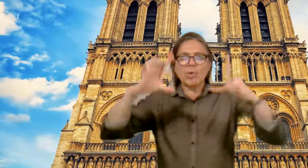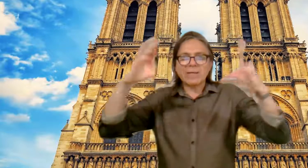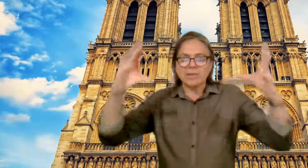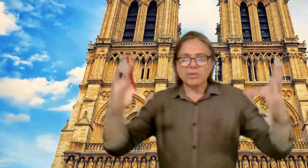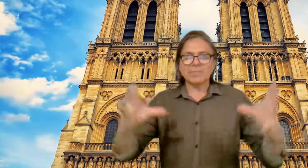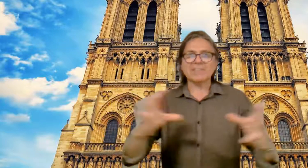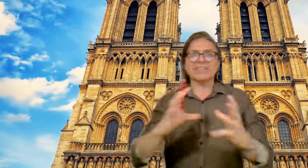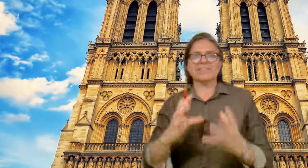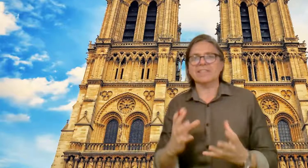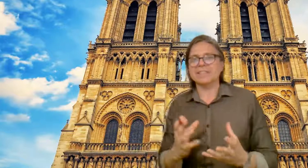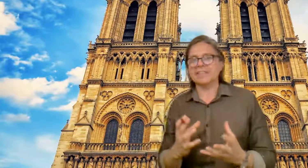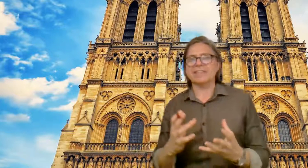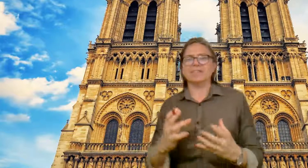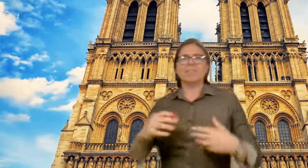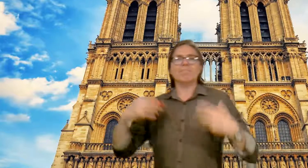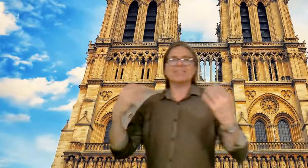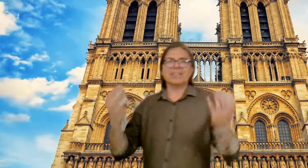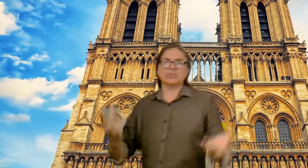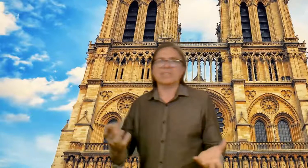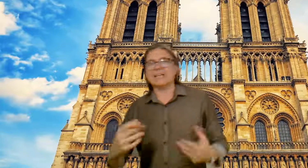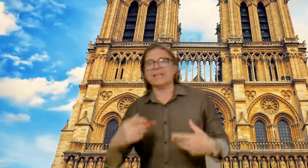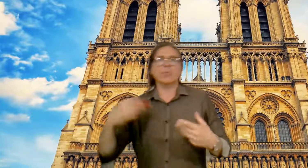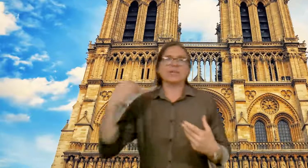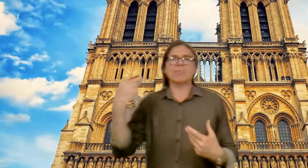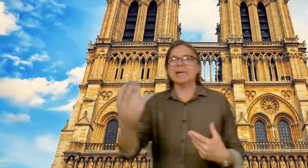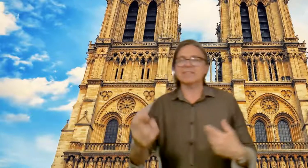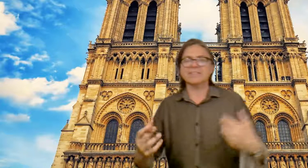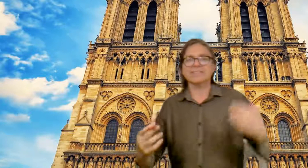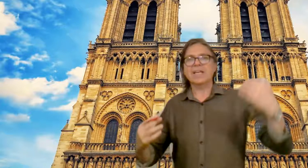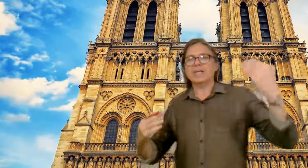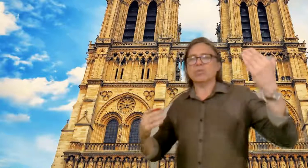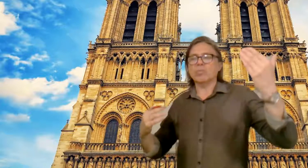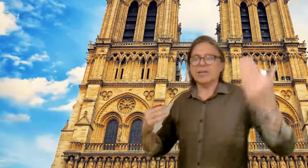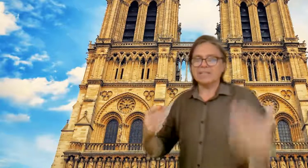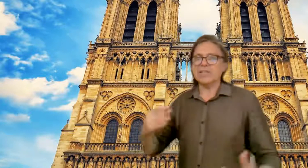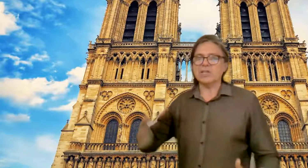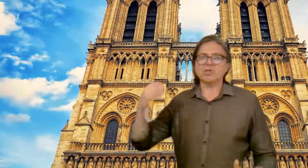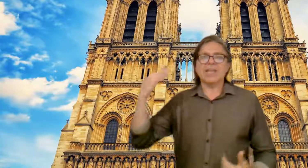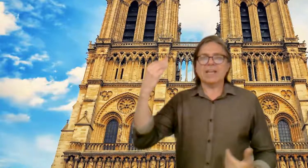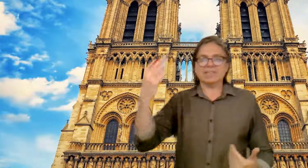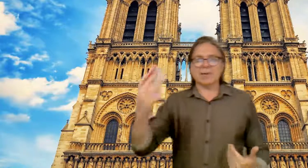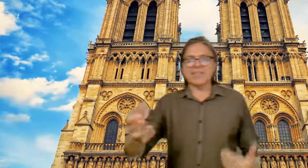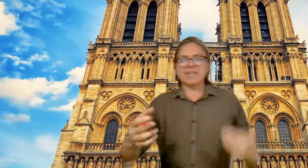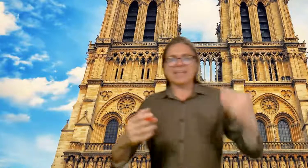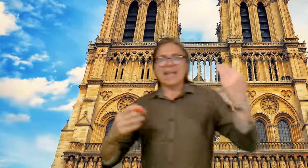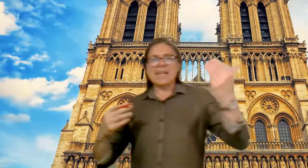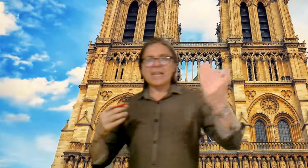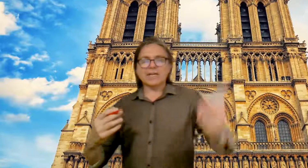bárbaros empiezan a sedentarizarse, empiezan a surgir las lenguas romances, los monasterios, las abadías, las